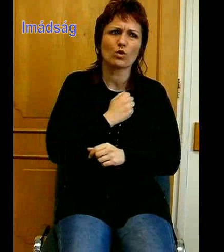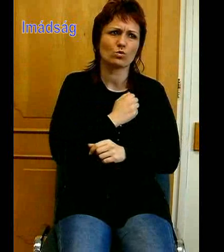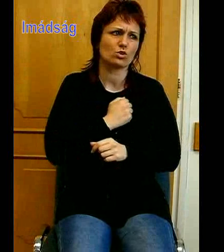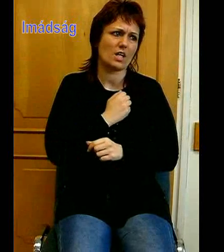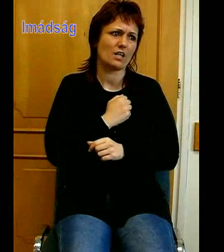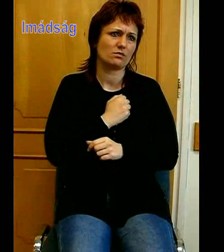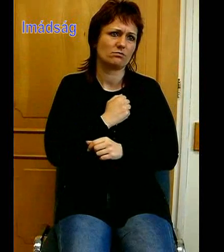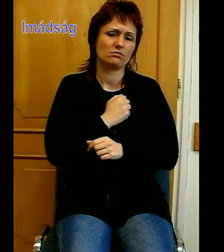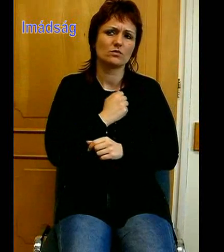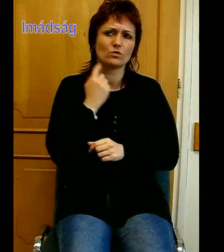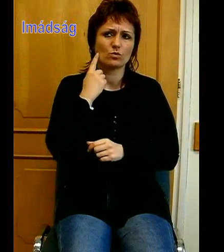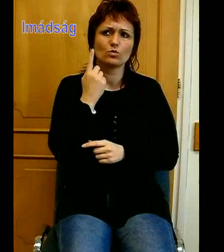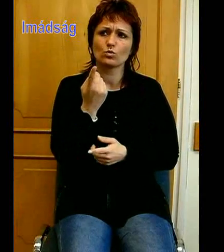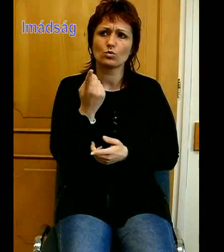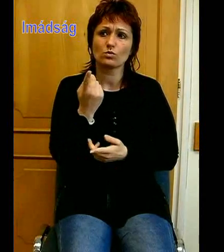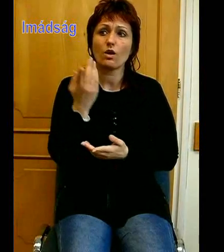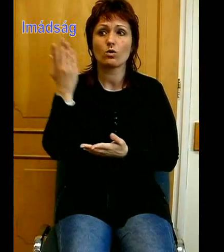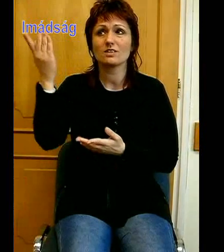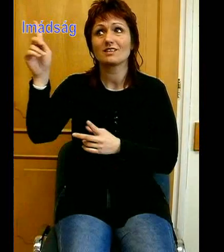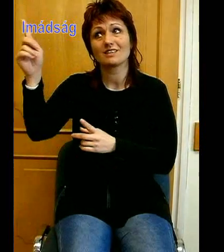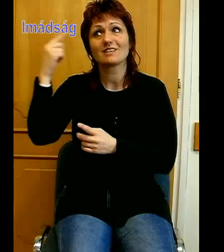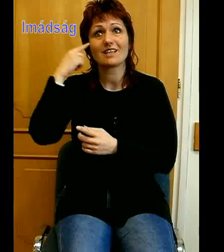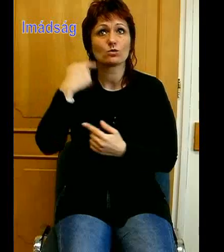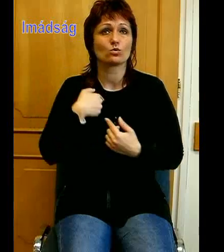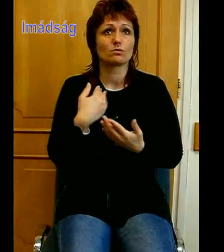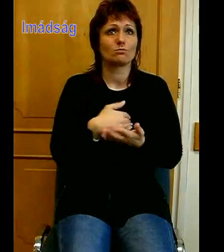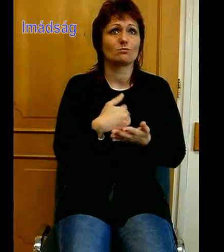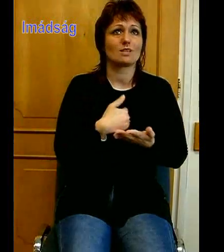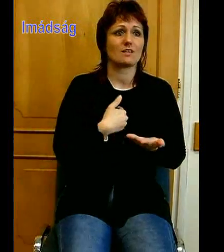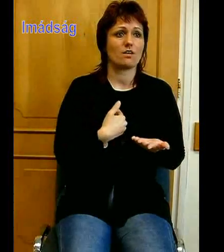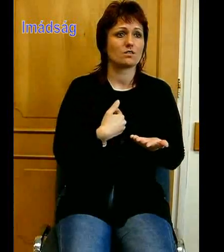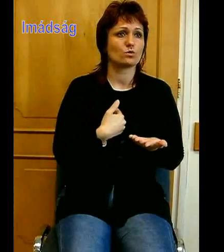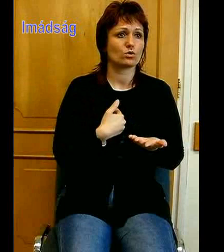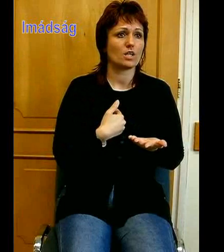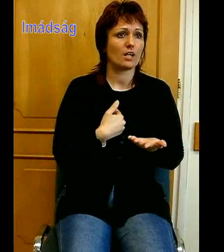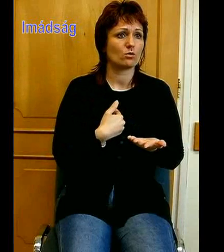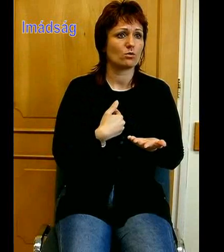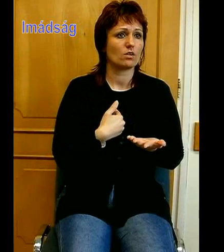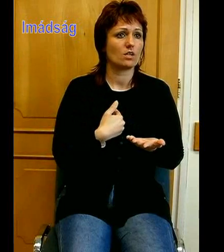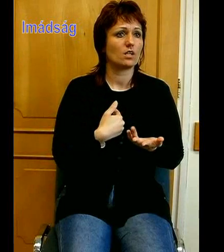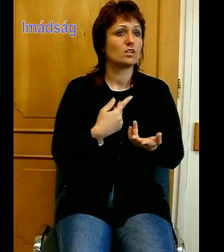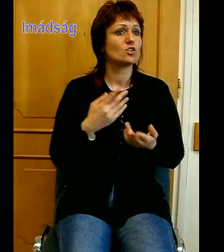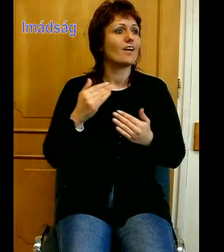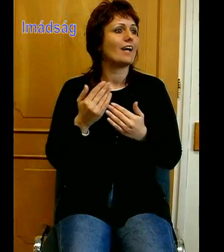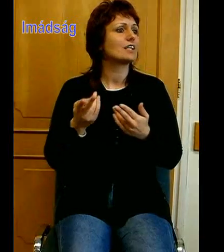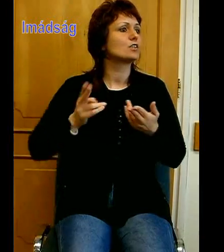tudva azt, hogy Te jól tudod miért van szükségünk, és eddig is többet adtál, mint amire feltétlenül